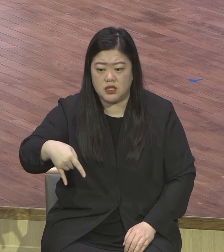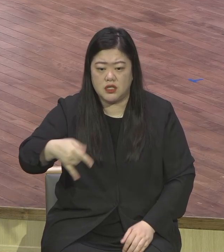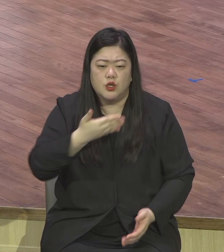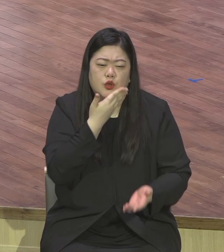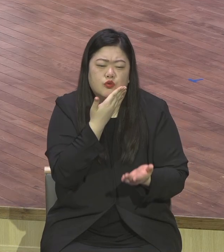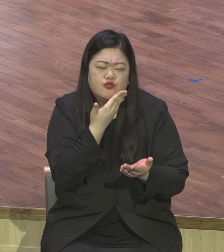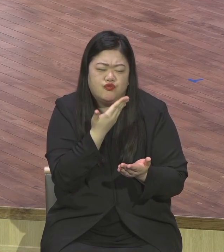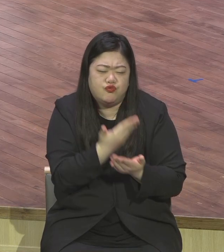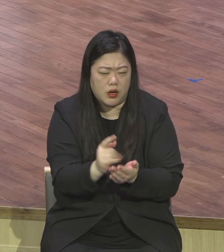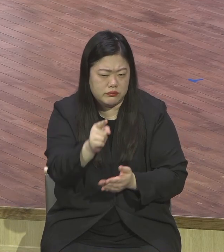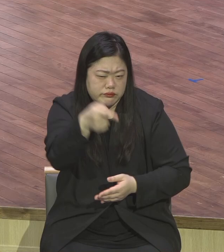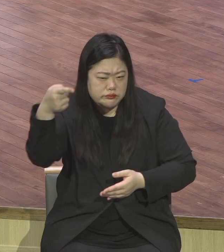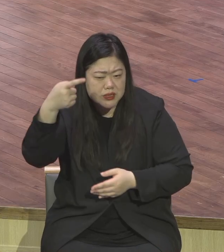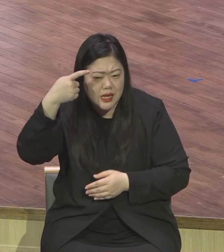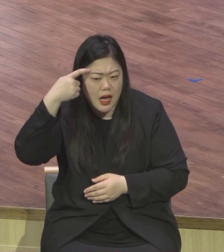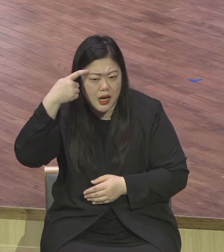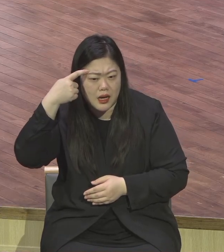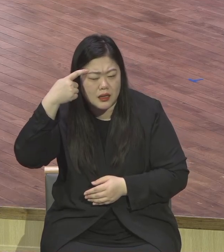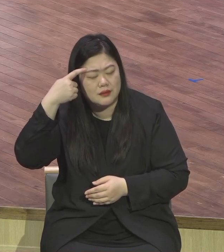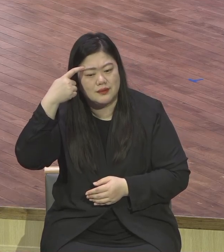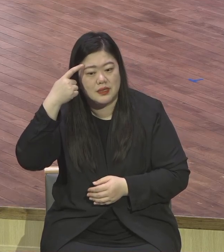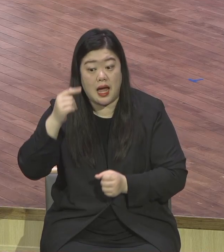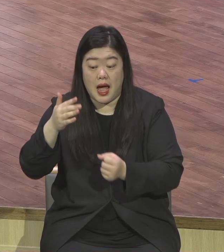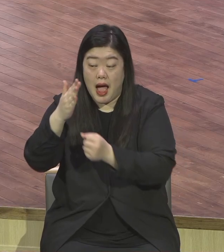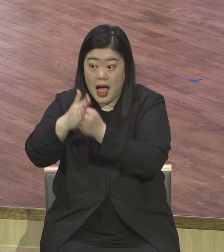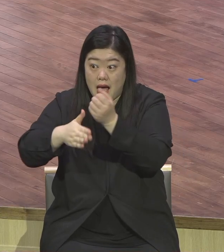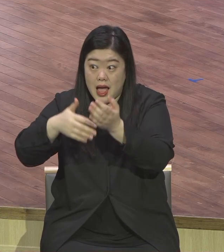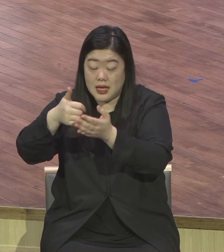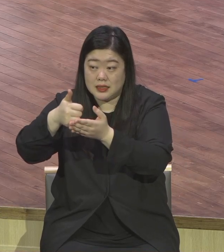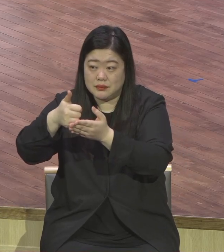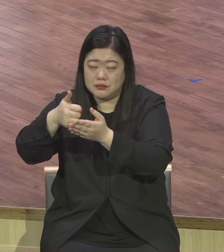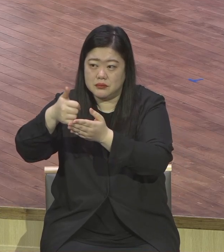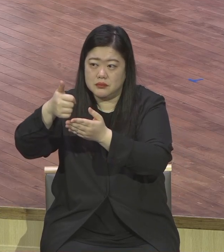하나님보다 더 사랑하는 것 있으면 내려놔라는 말씀이 지금